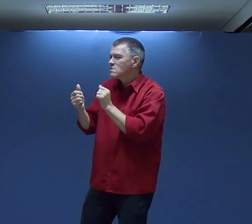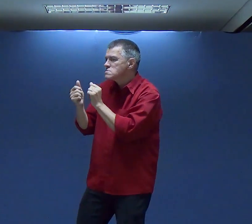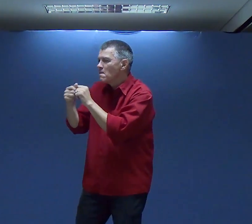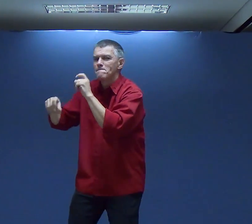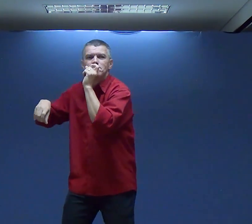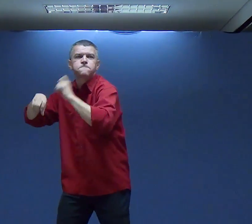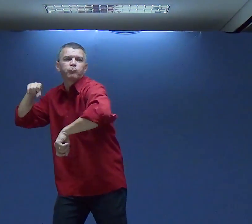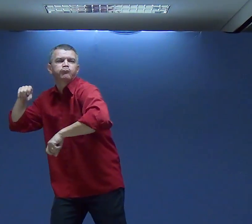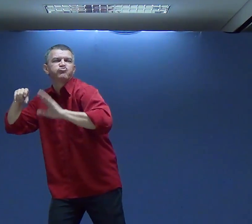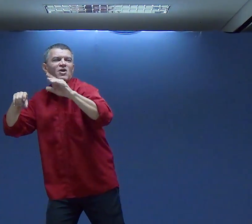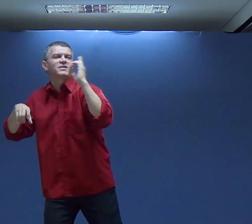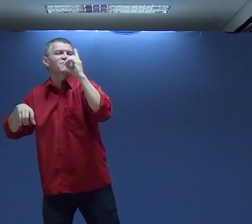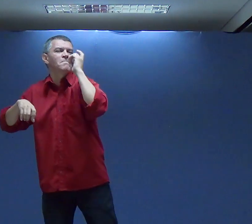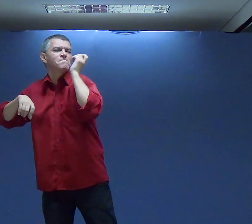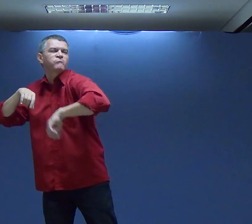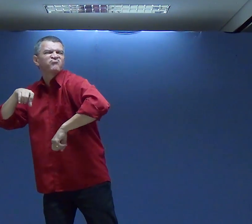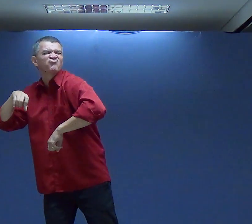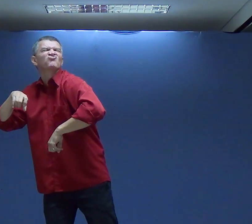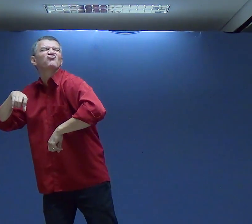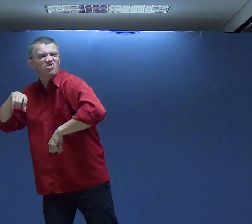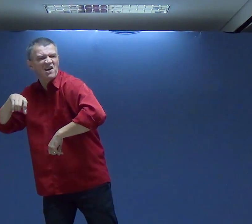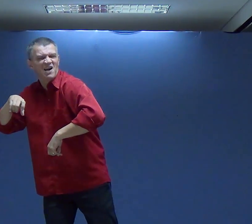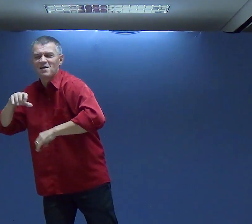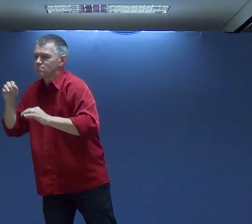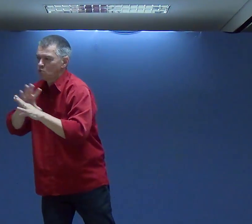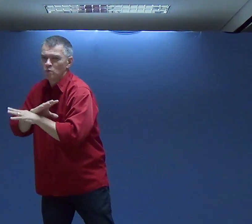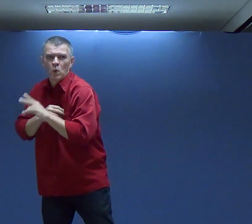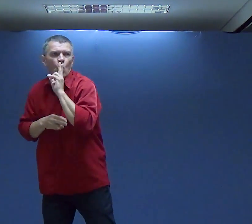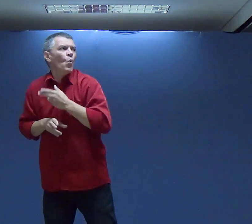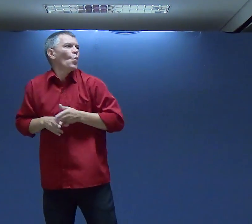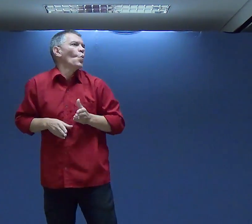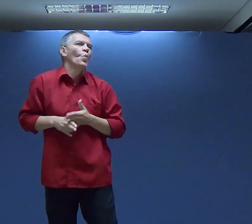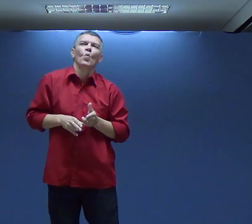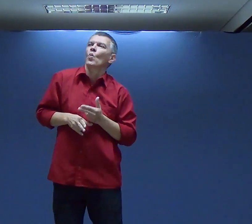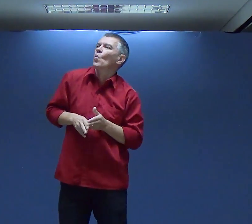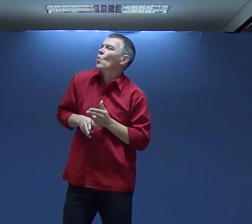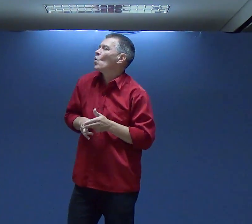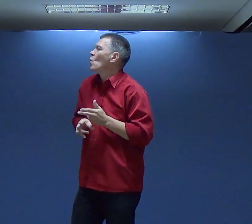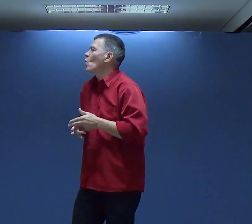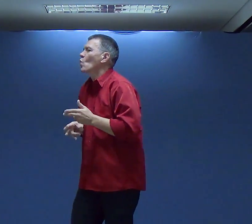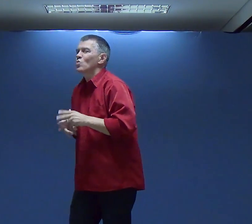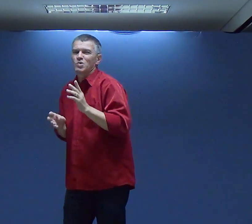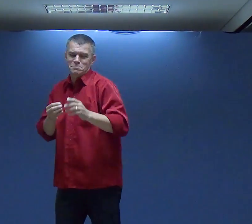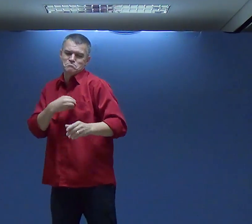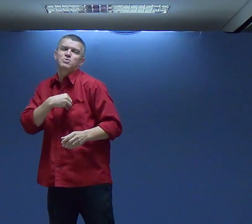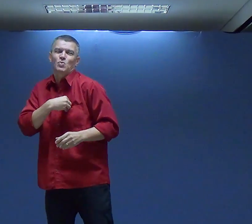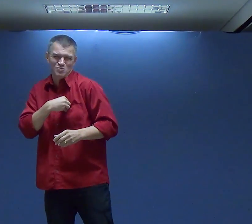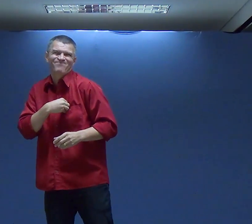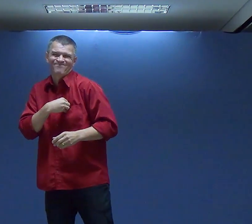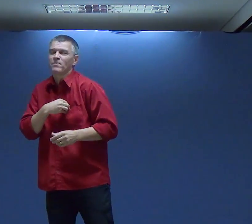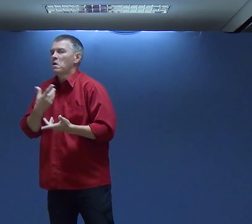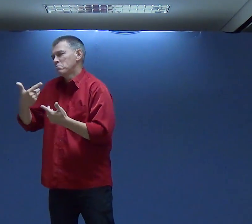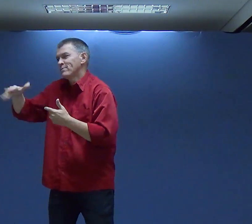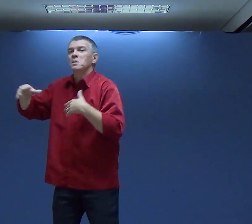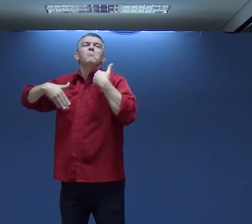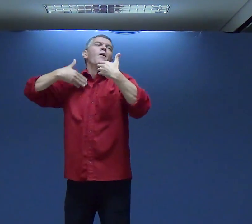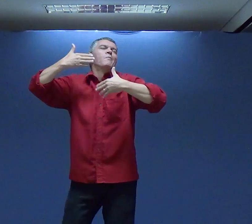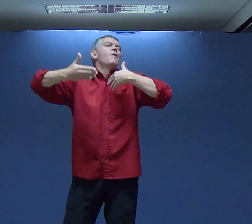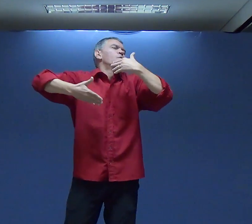começa A tentar A traí-la E Peca Com ela Davi